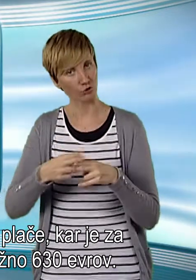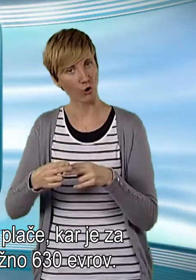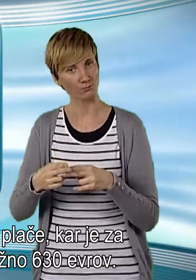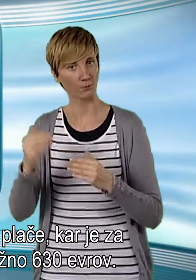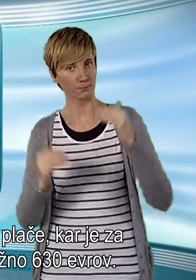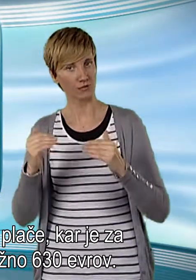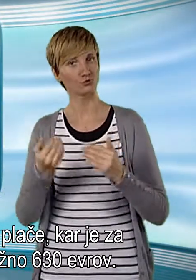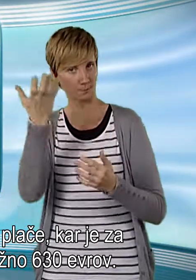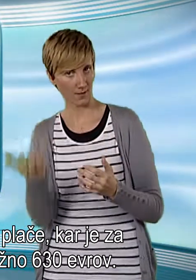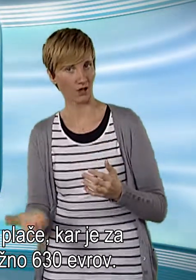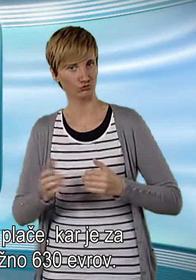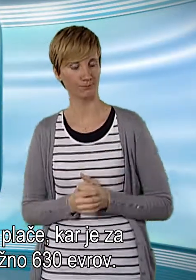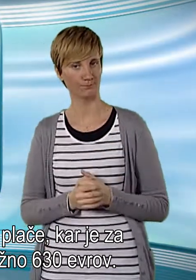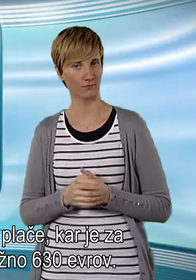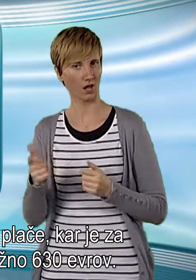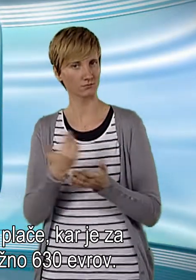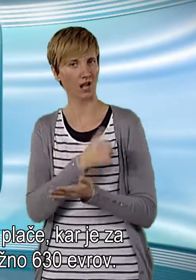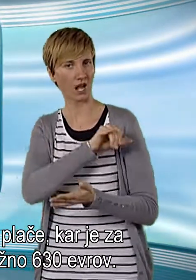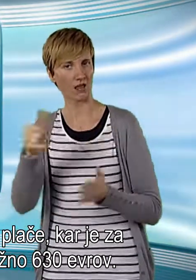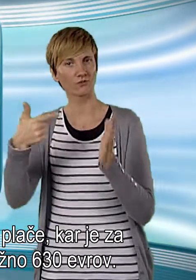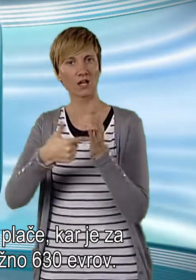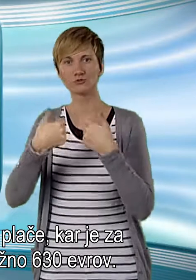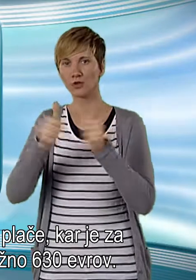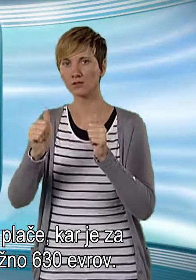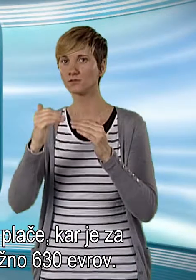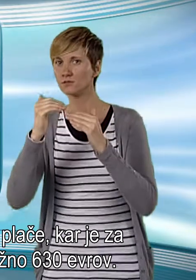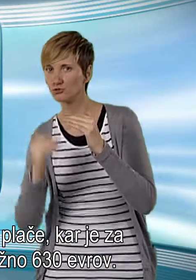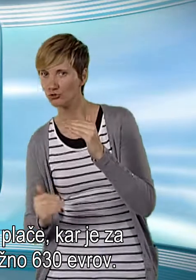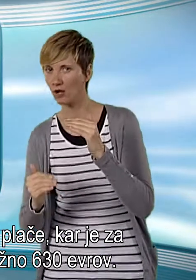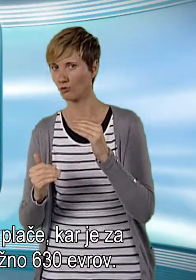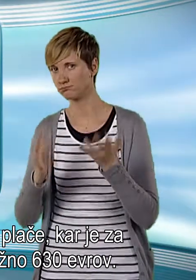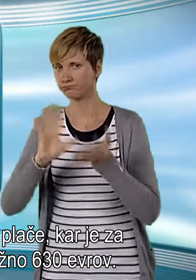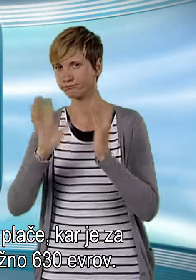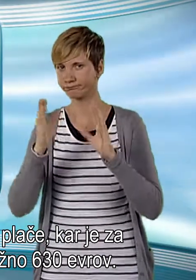kar je za leto 2011 znašalo približno 630 evrov.